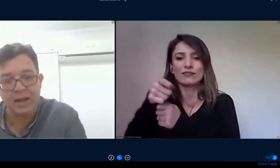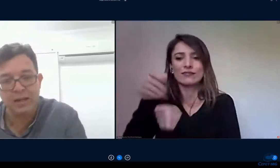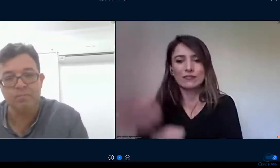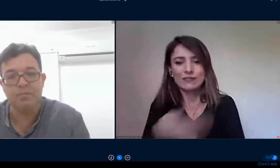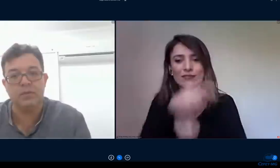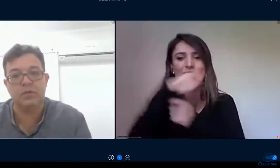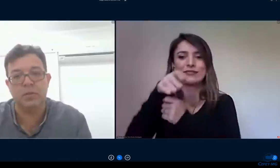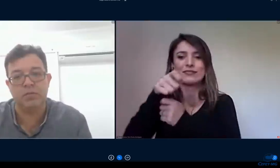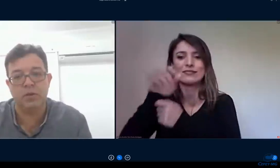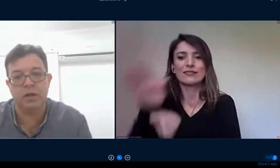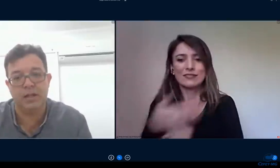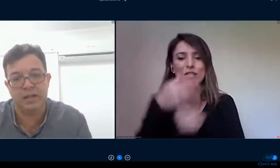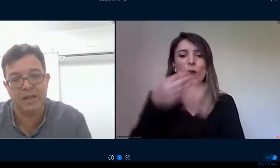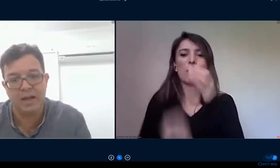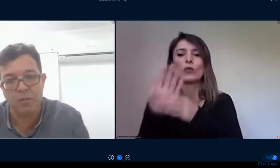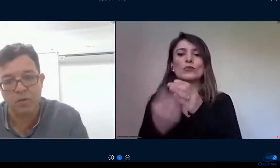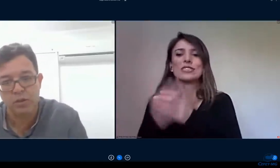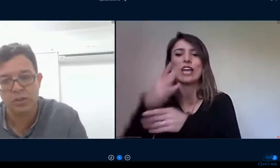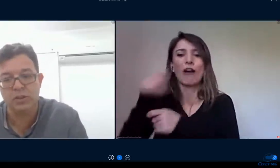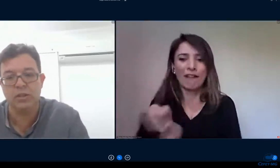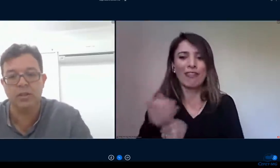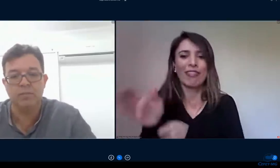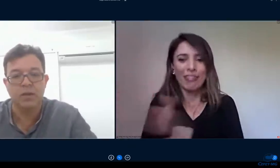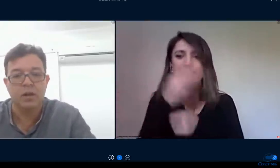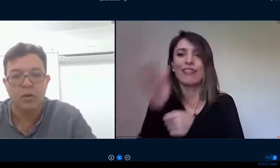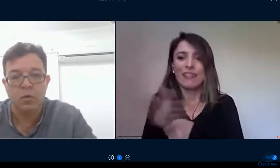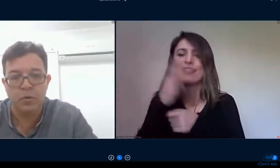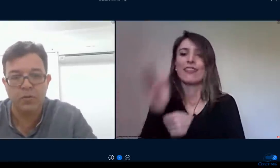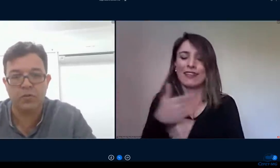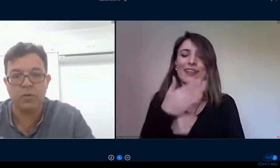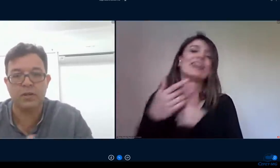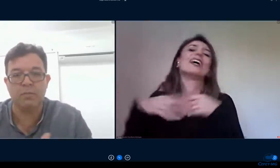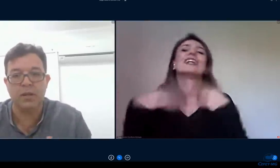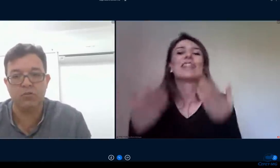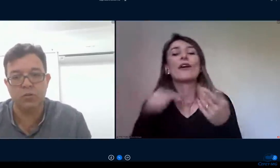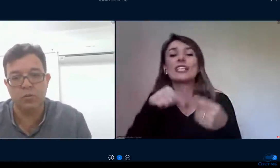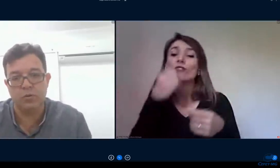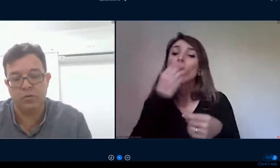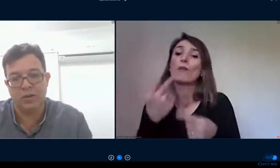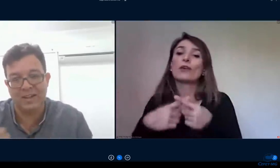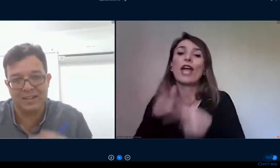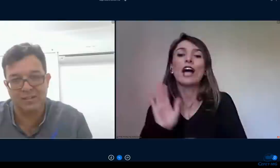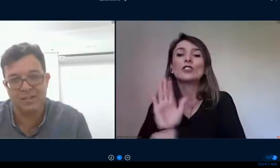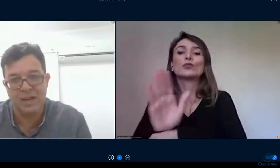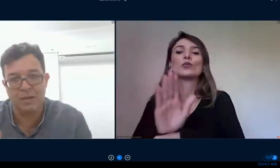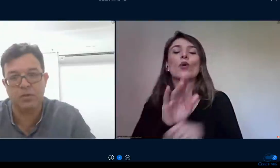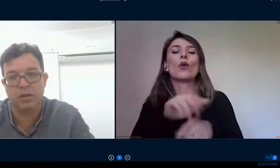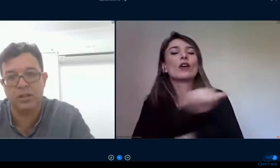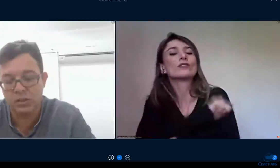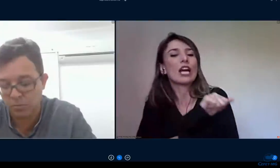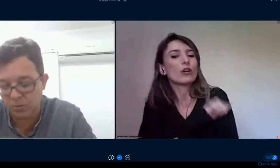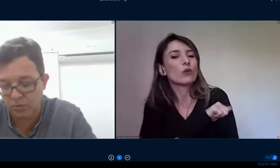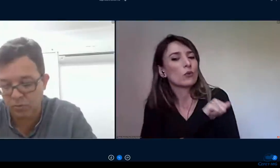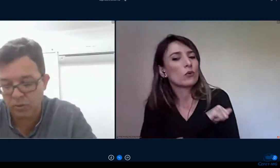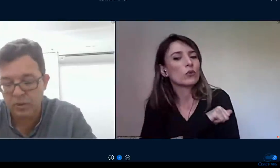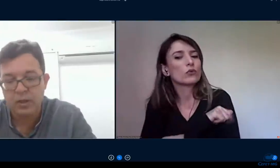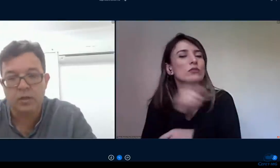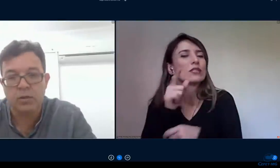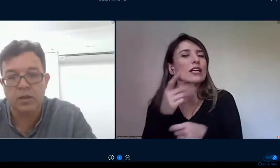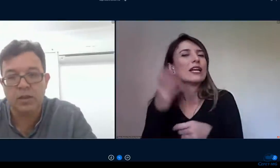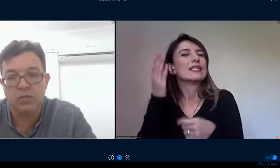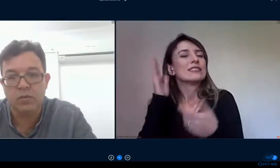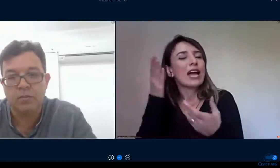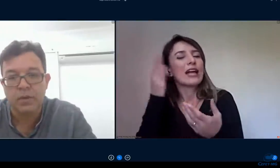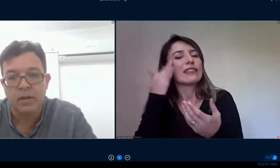disciplinarem de alguma forma criar uma rotina o professor também ajudou o professor a cadenciar porque o que a gente observou